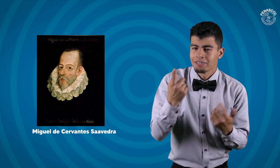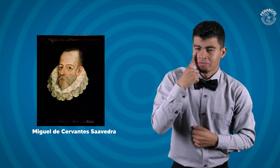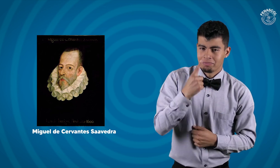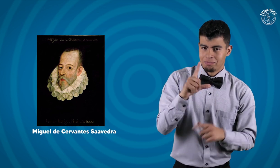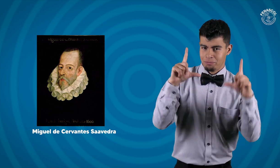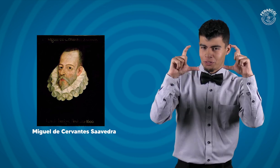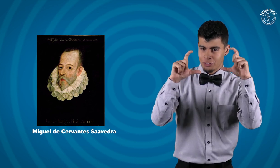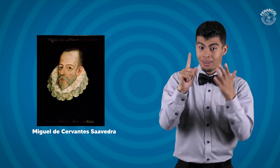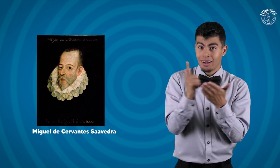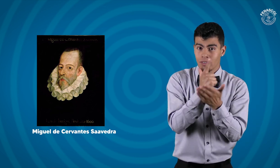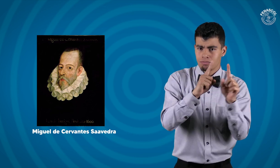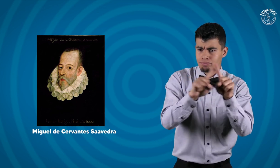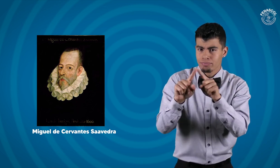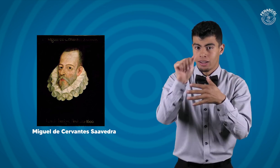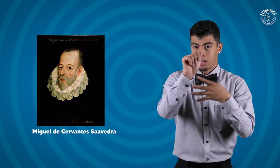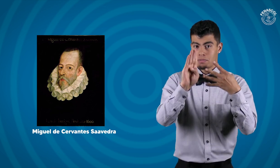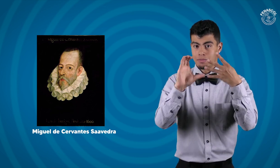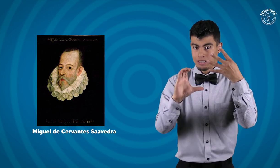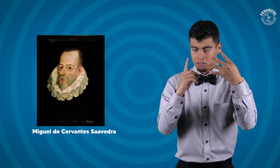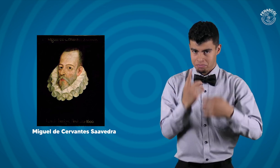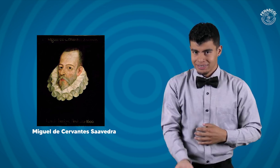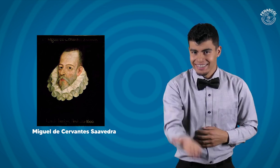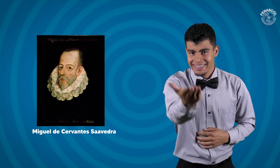Veamos las opciones. Son fotografías de las obras literarias.